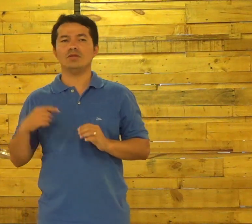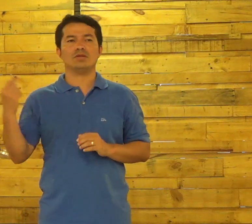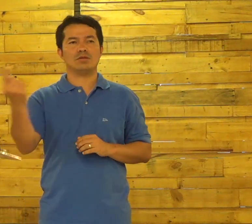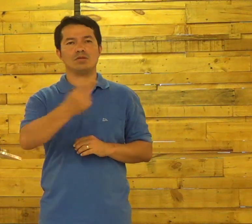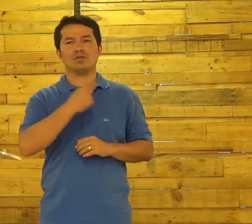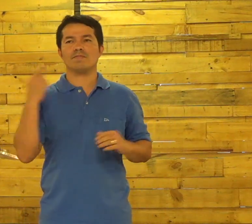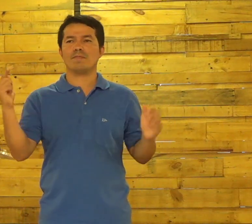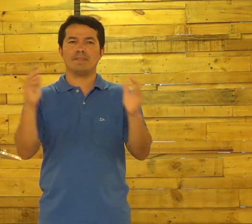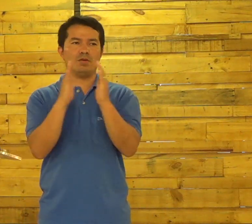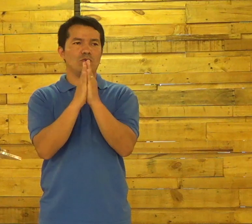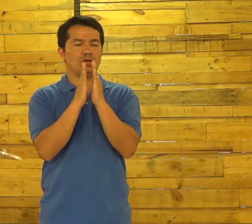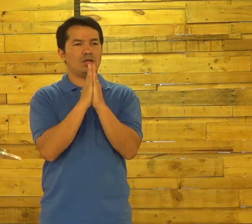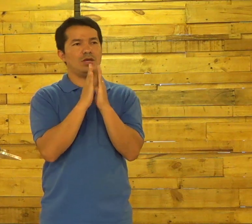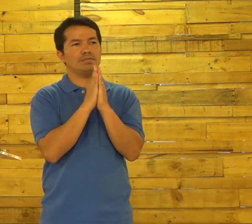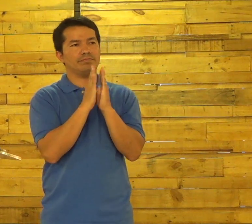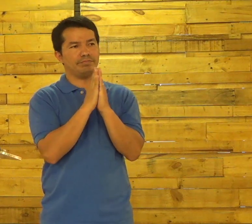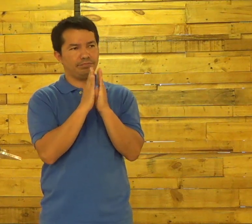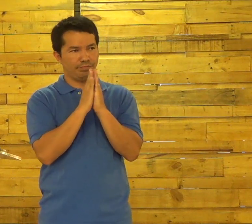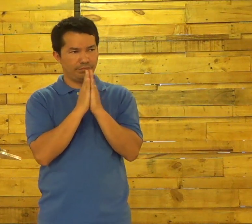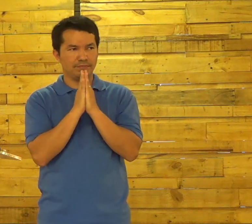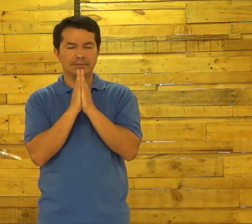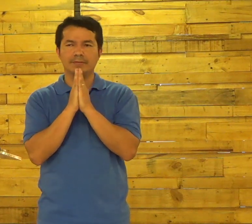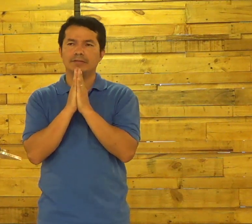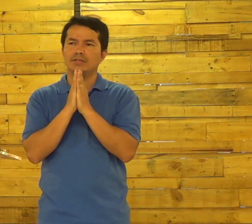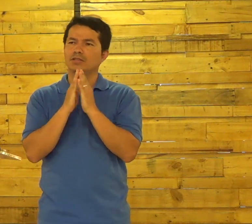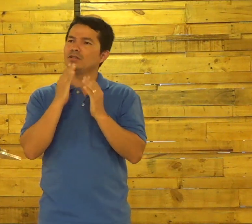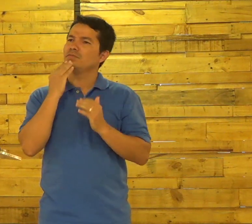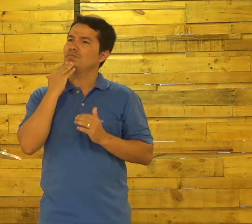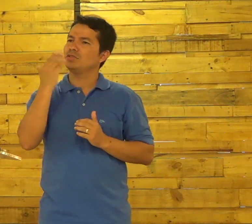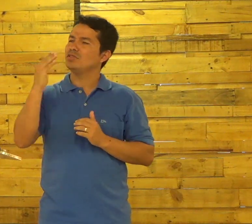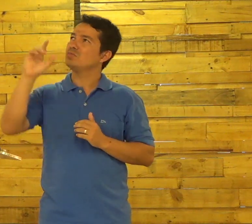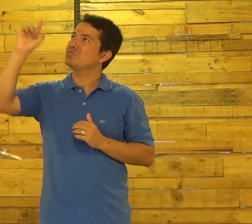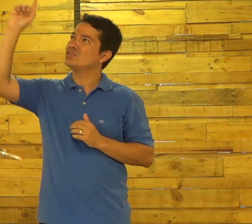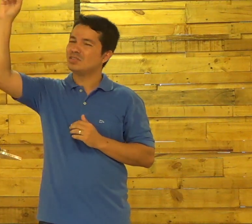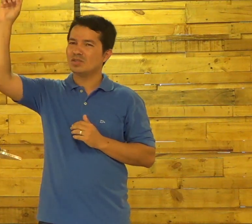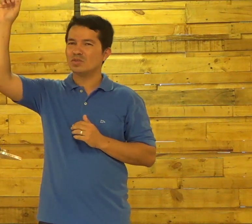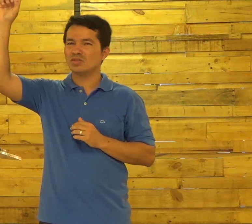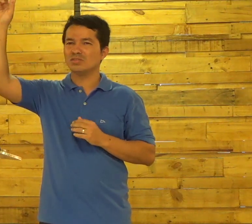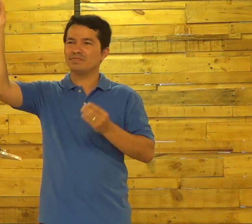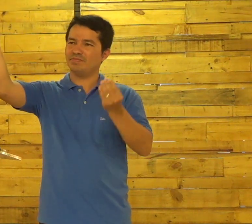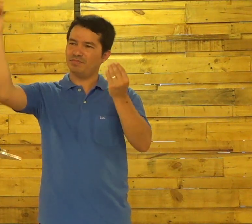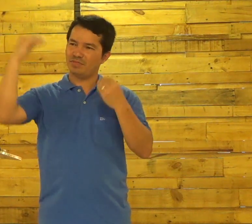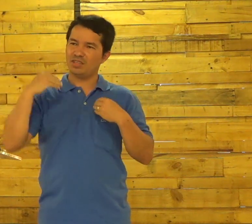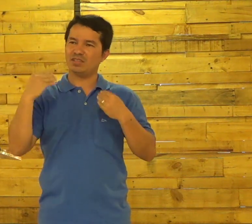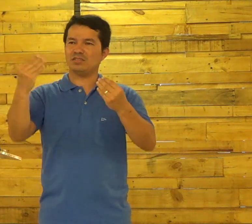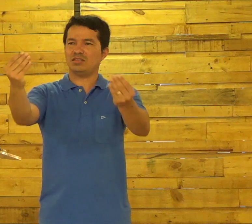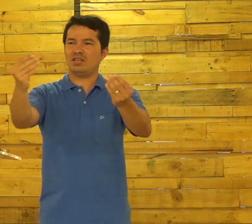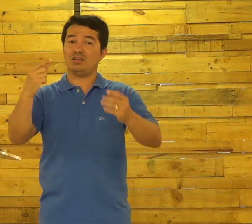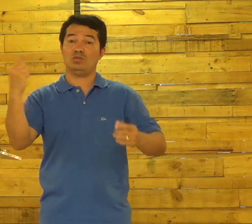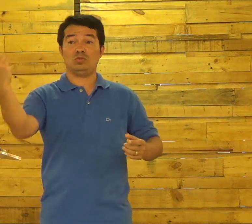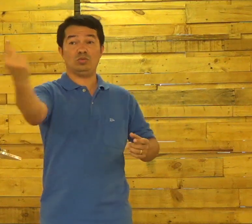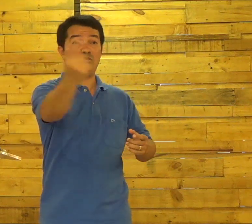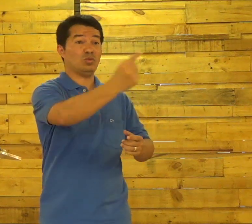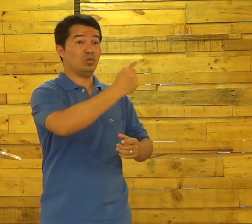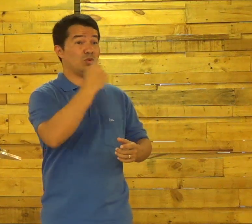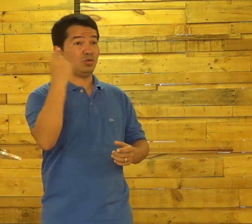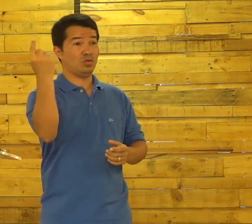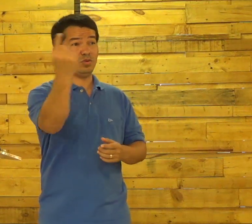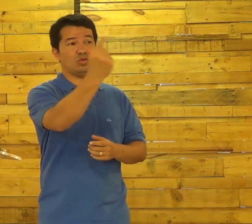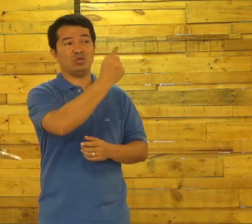Pessoal vamos Orar Pedindo a Deus Que dê Para mim E para